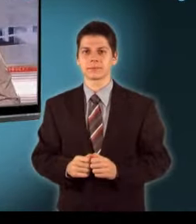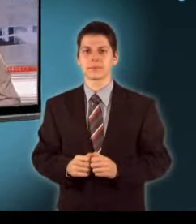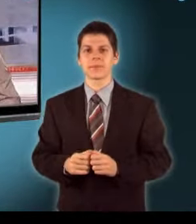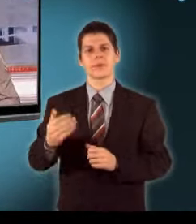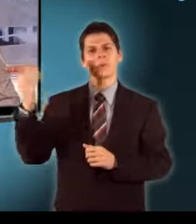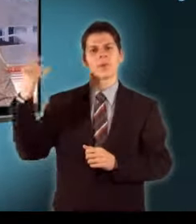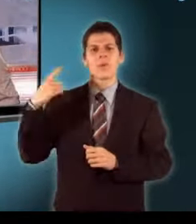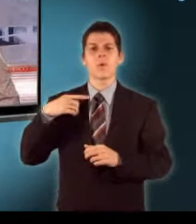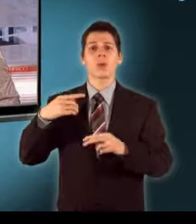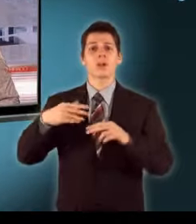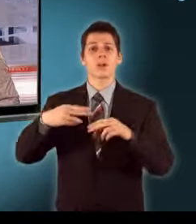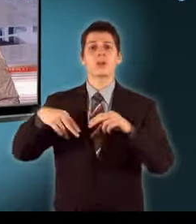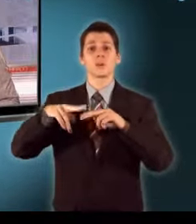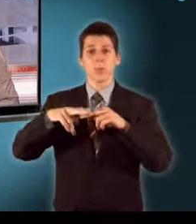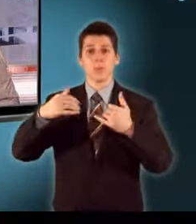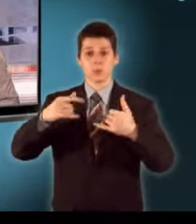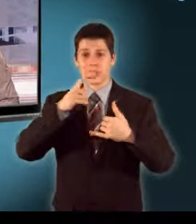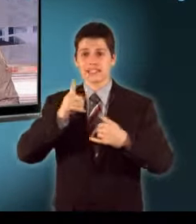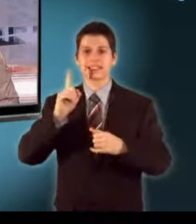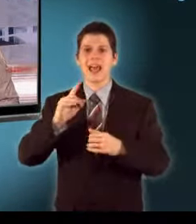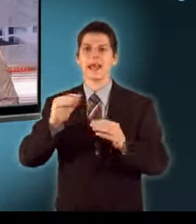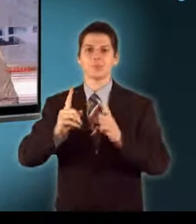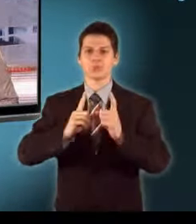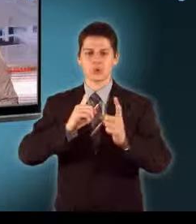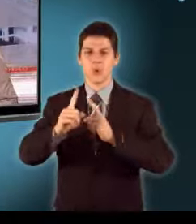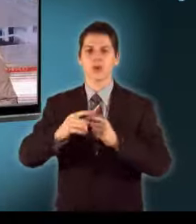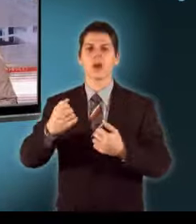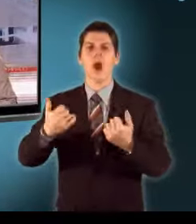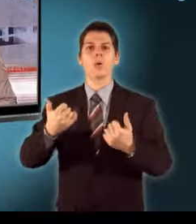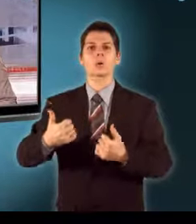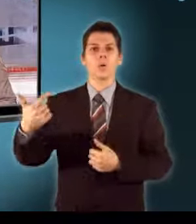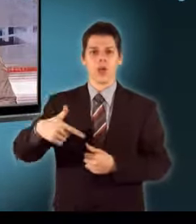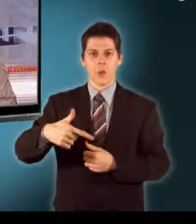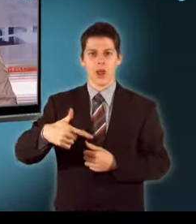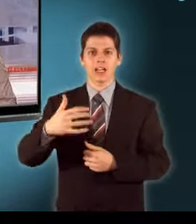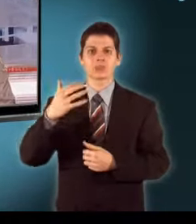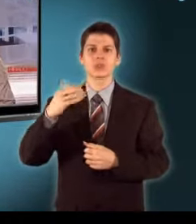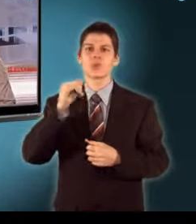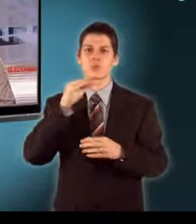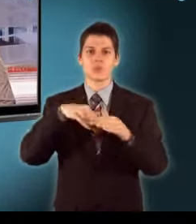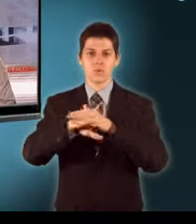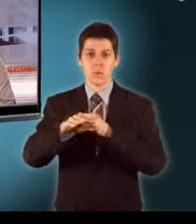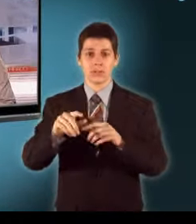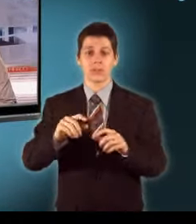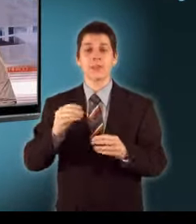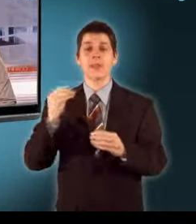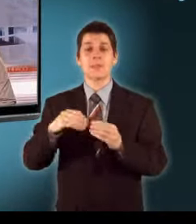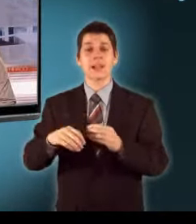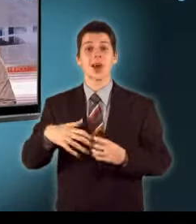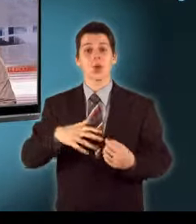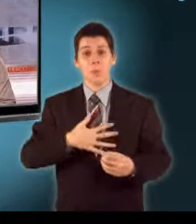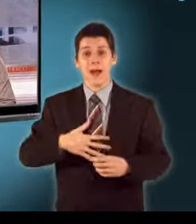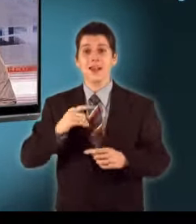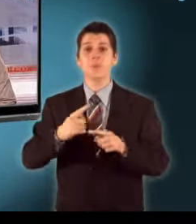A korábbi nál többen, de nem rohamszerűen járnak át tankolni a magyarok a határon túra Annak ellenére, hogy Romániában és